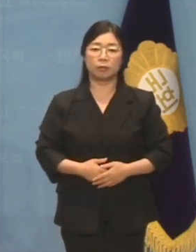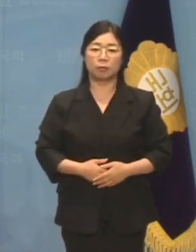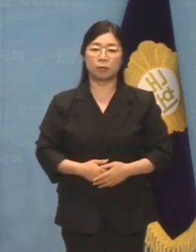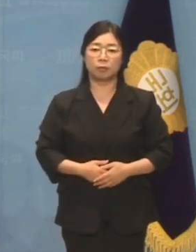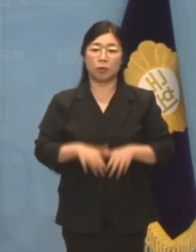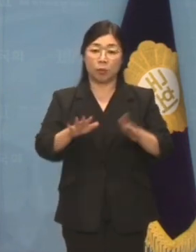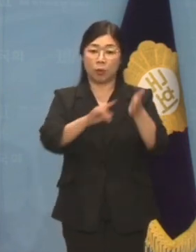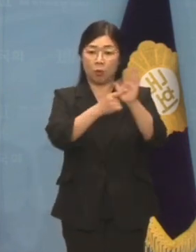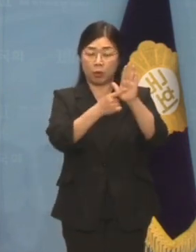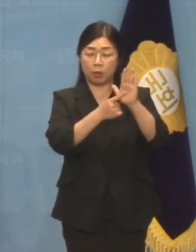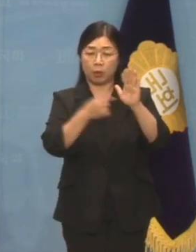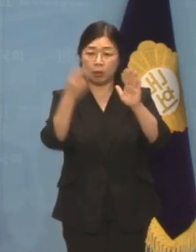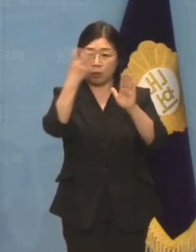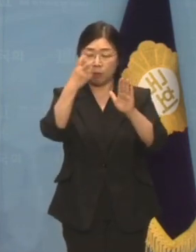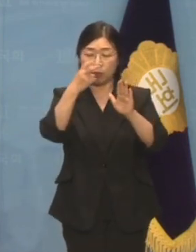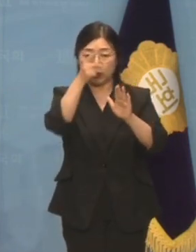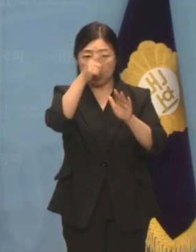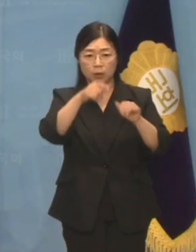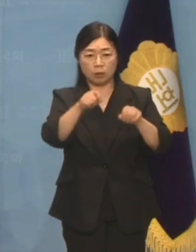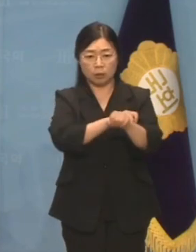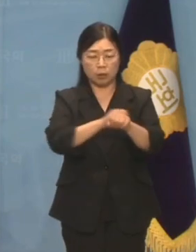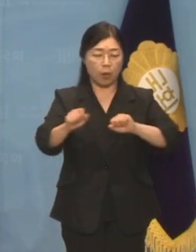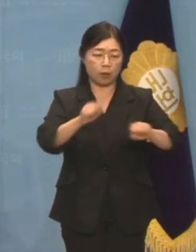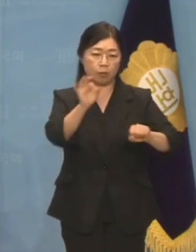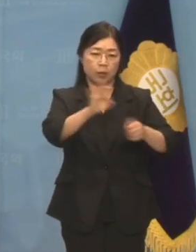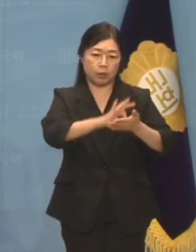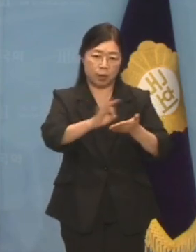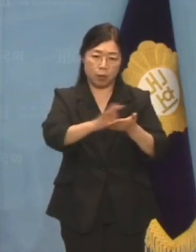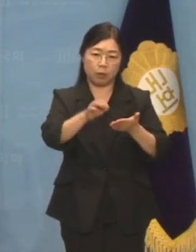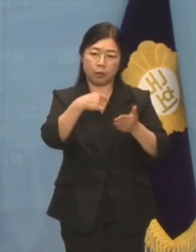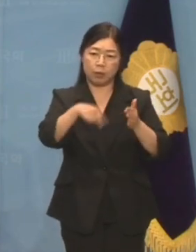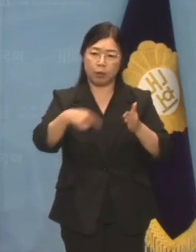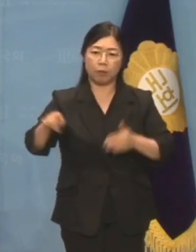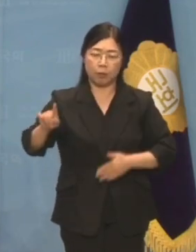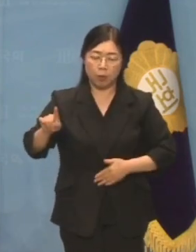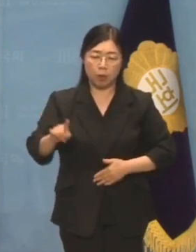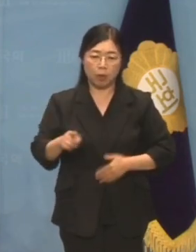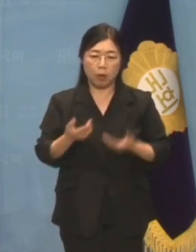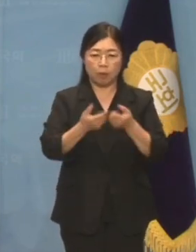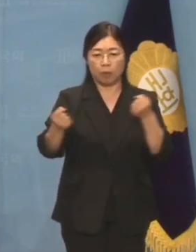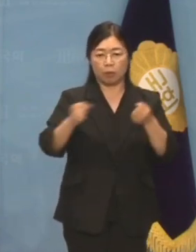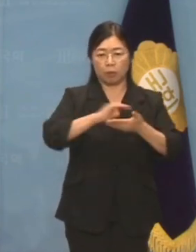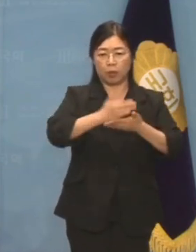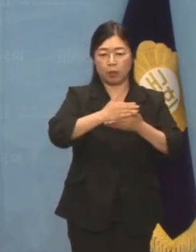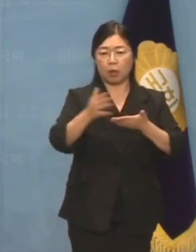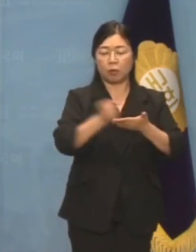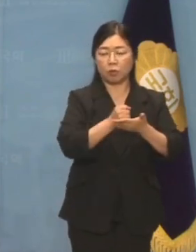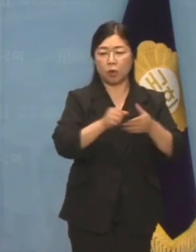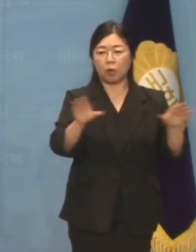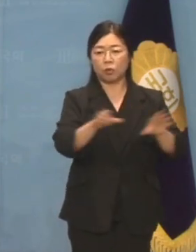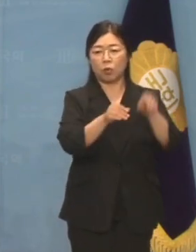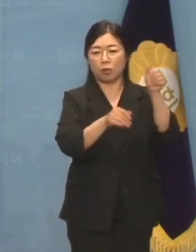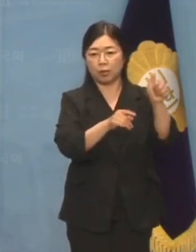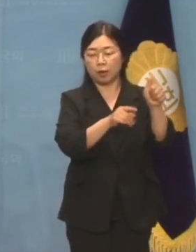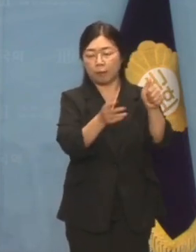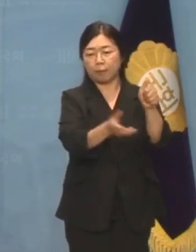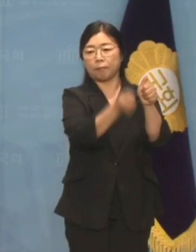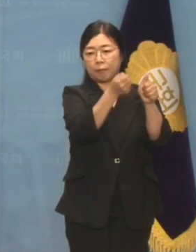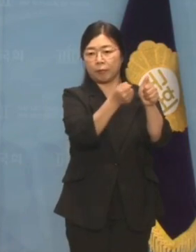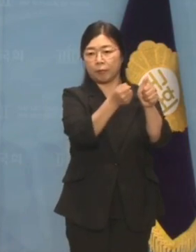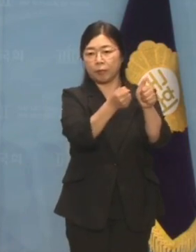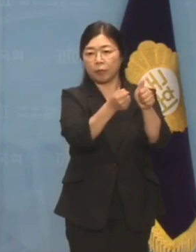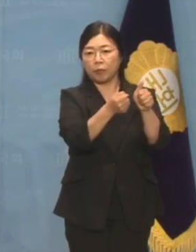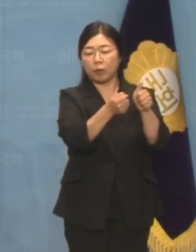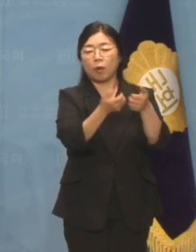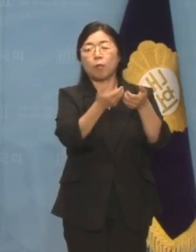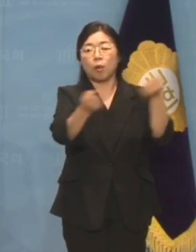이번에 공개된 검찰특수활동비 집행실태는 검찰이 별도 계좌를 통해 총장목 특수활동비를